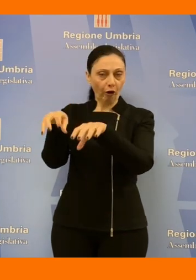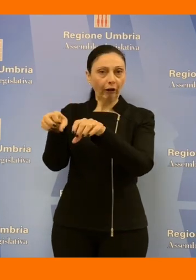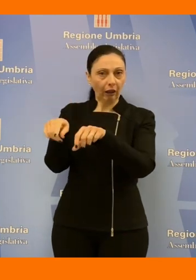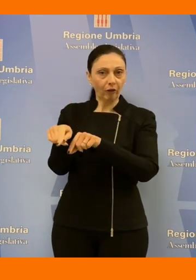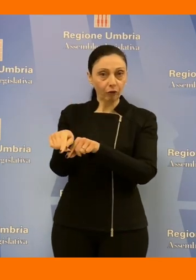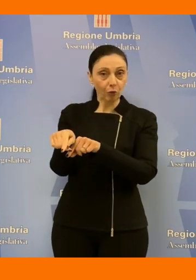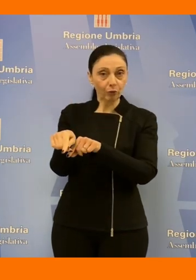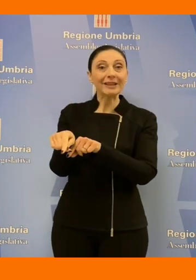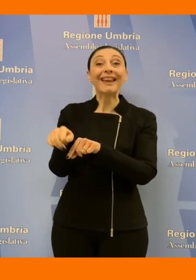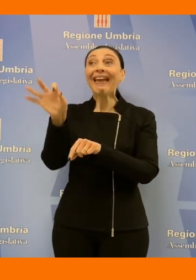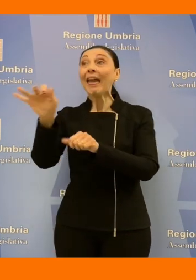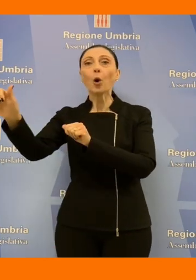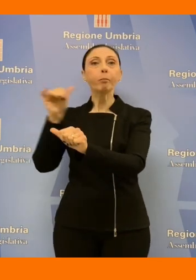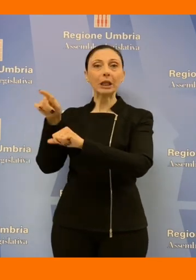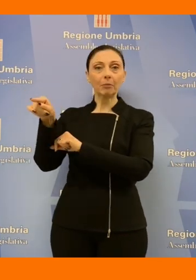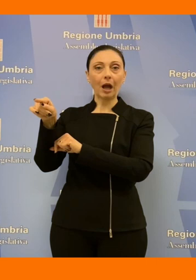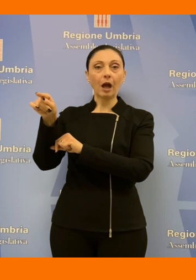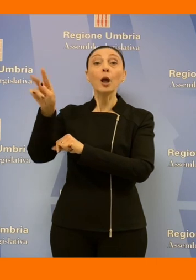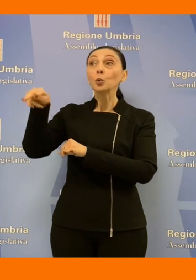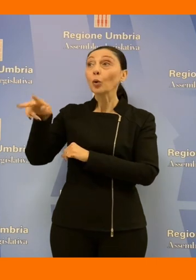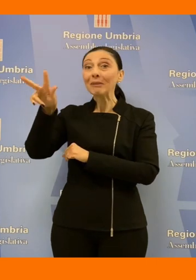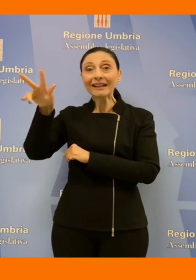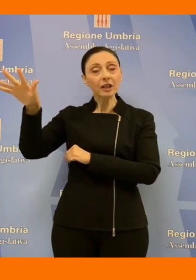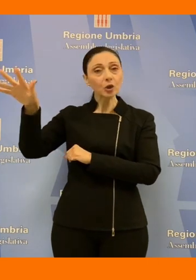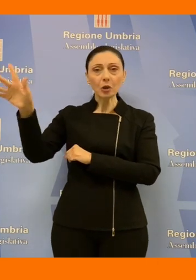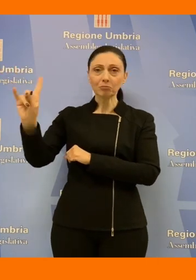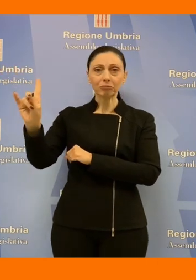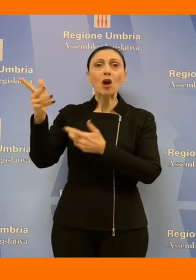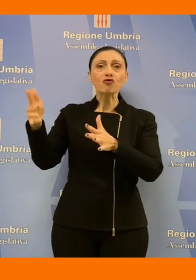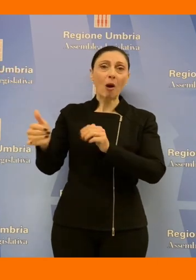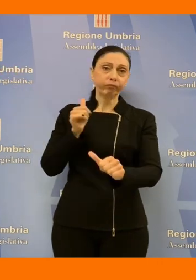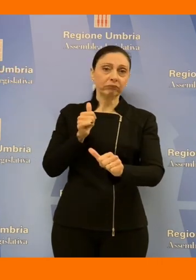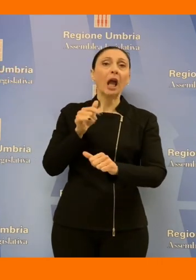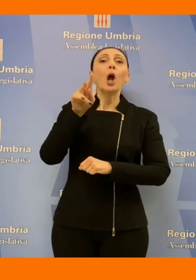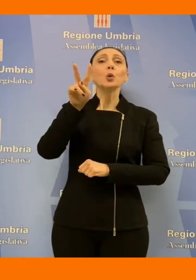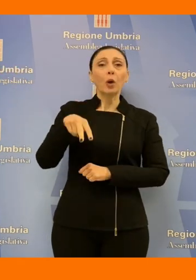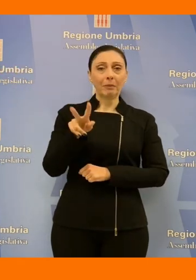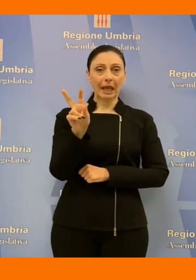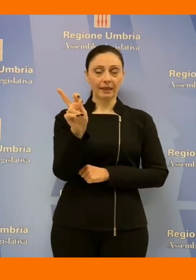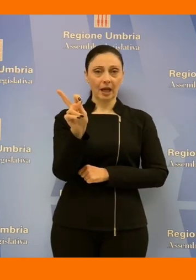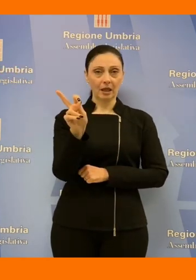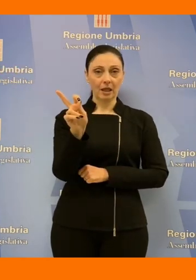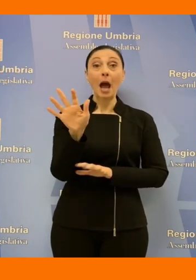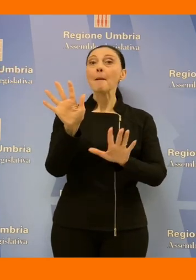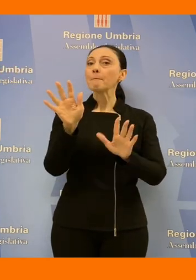tempistiche dell'Europa quindi non al 2035 ma già al 2030 naturalmente nell'ottica che l'introduzione del